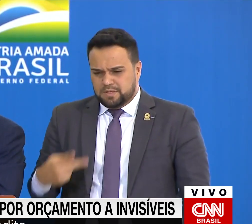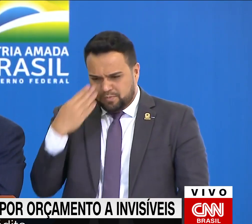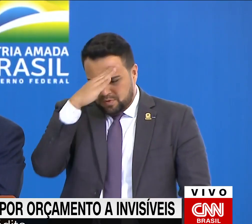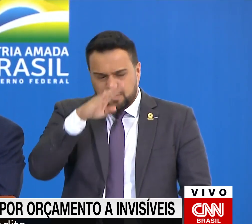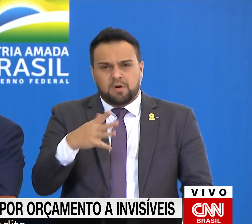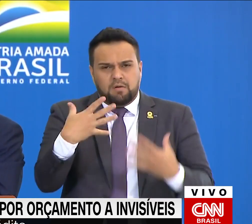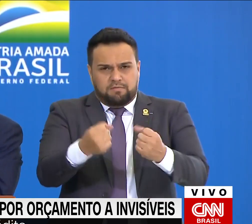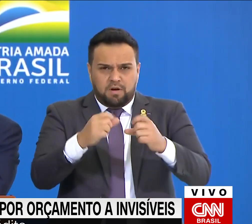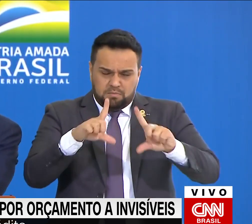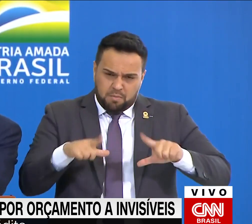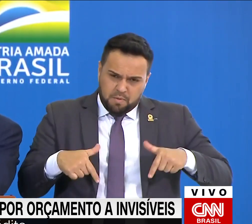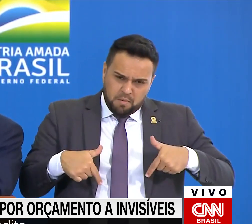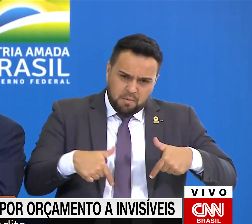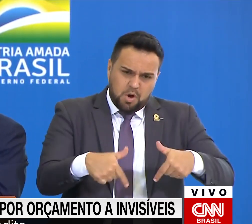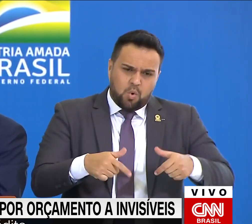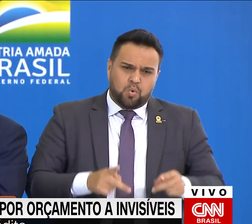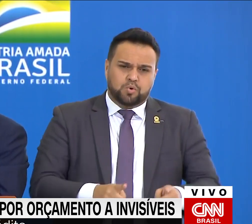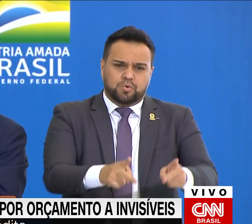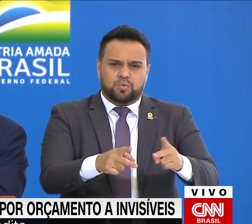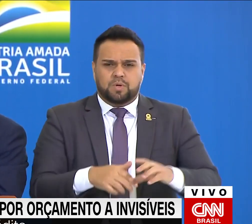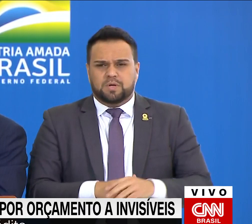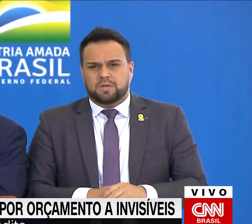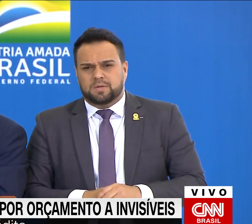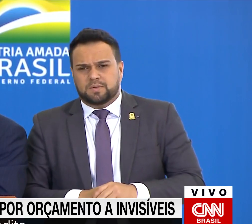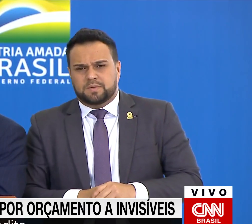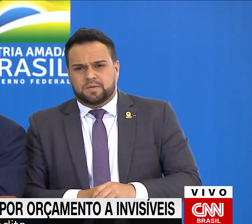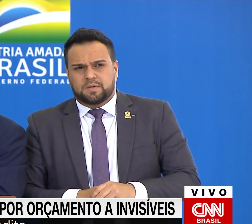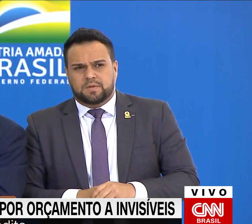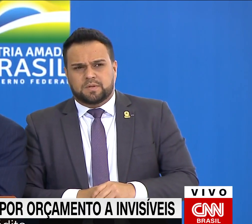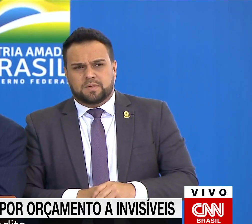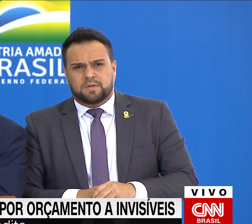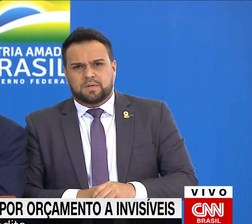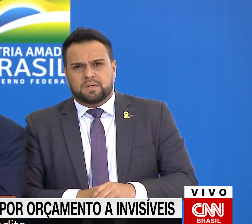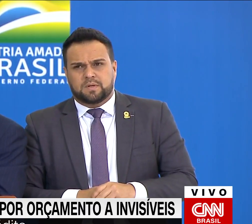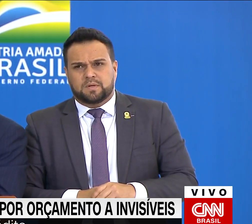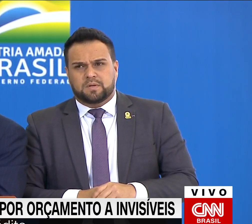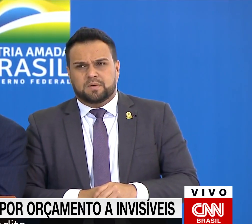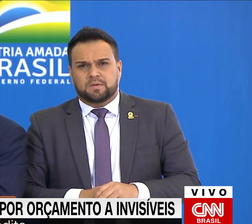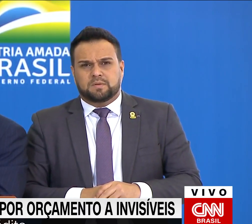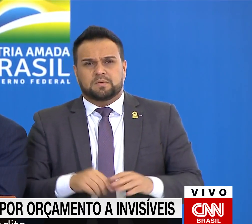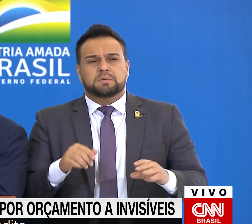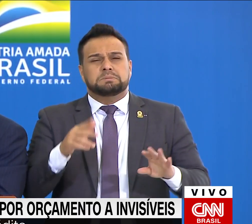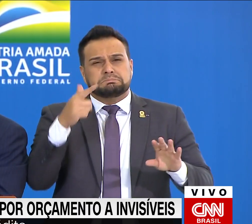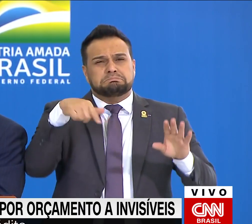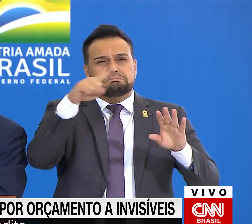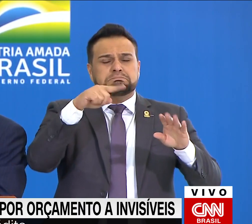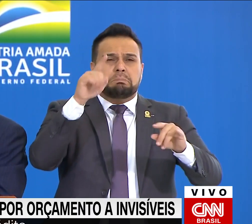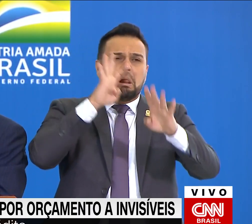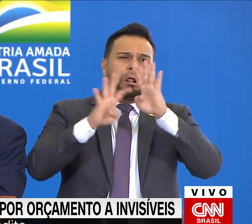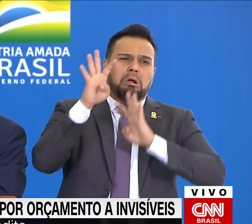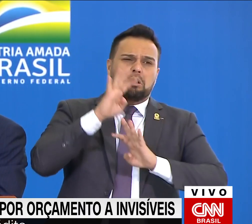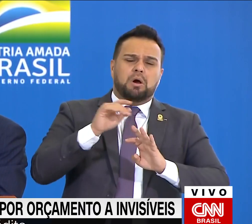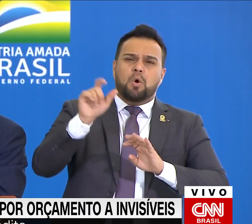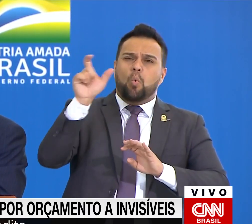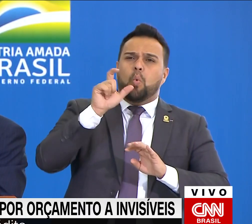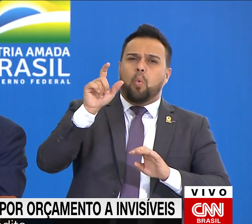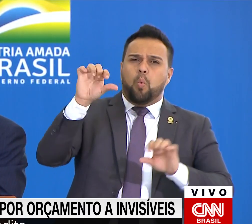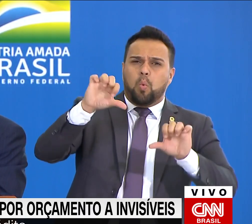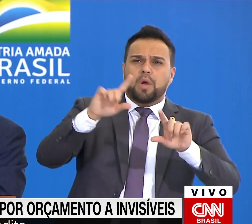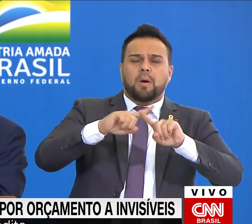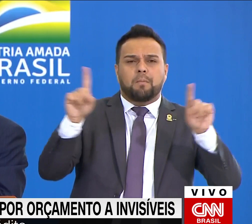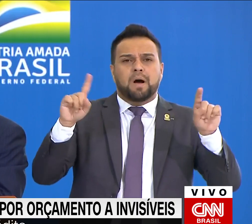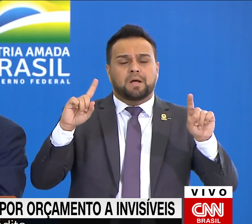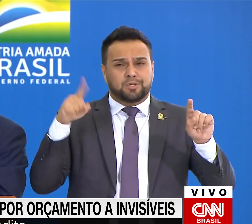Vamos em frente, porque, enquanto prevê um futuro ruim, nós fazemos o melhor possível para o Brasil. E a cada